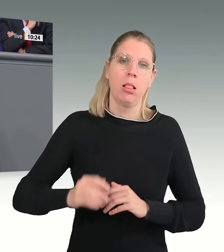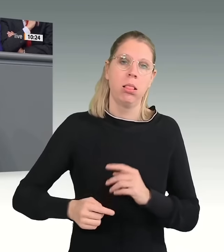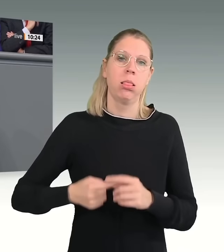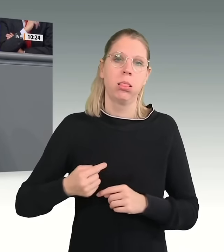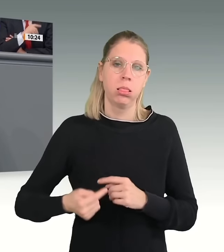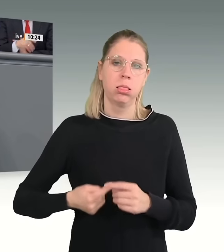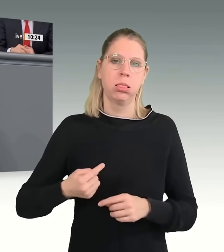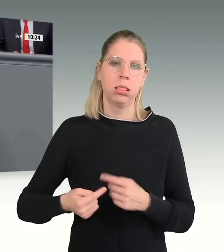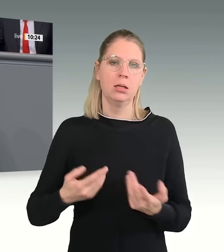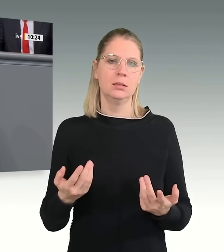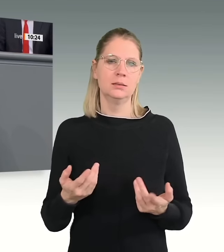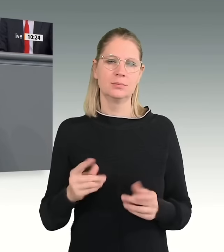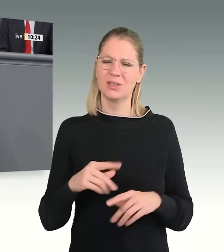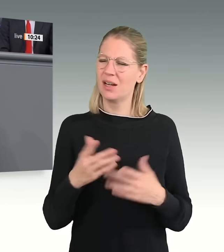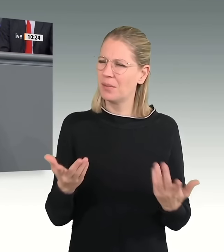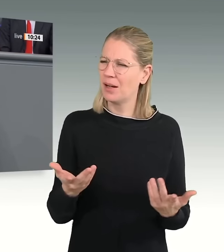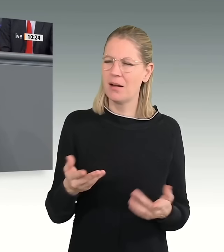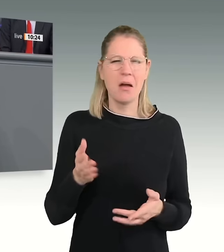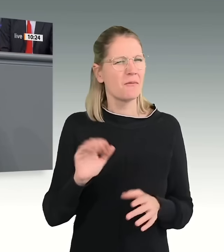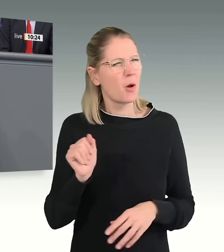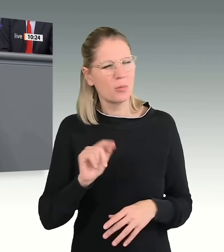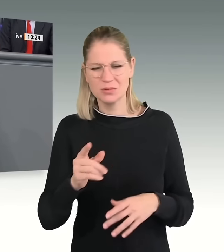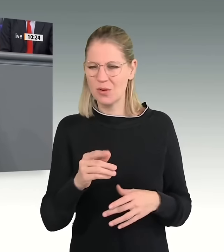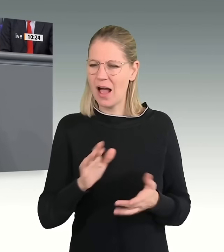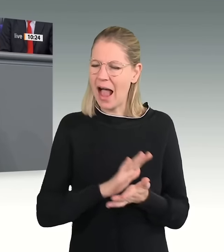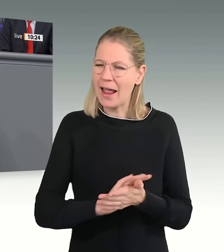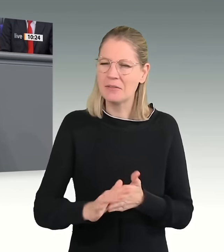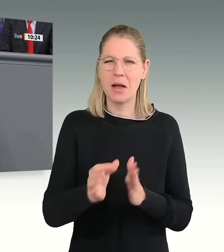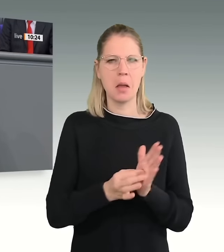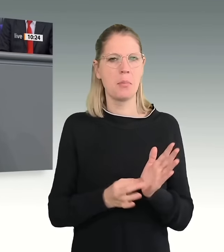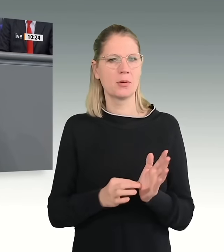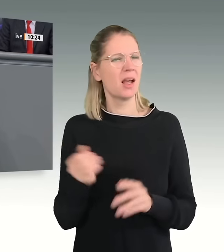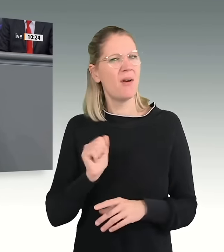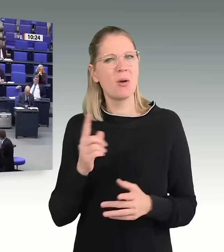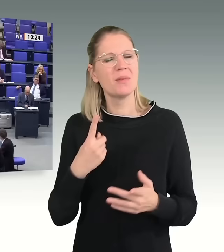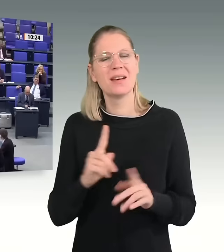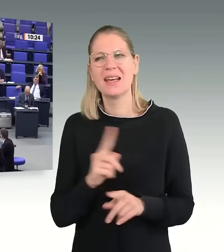warum Sie bei diesen einfachen Dingen nicht schneller sind, nicht handwerklich schneller arbeiten.